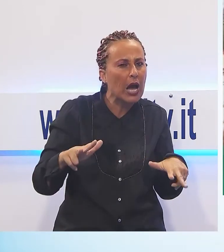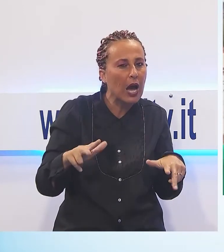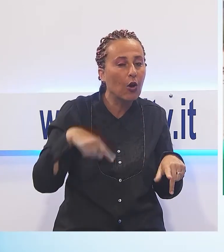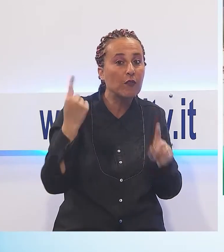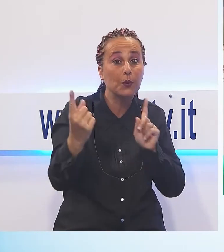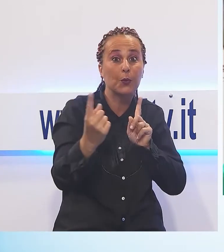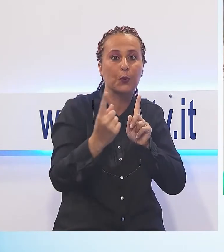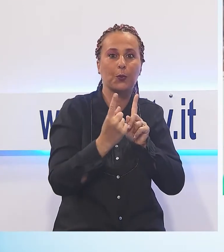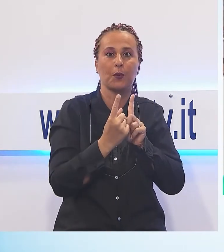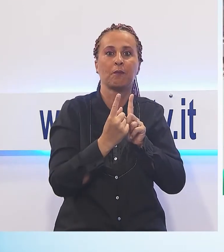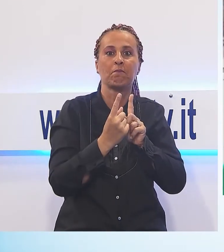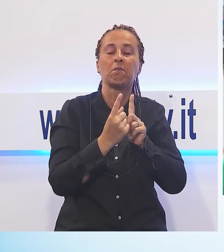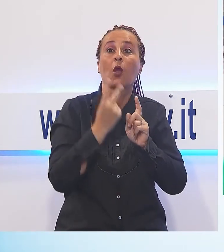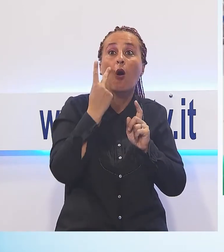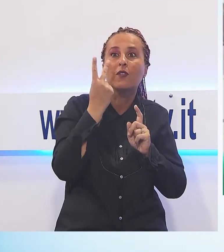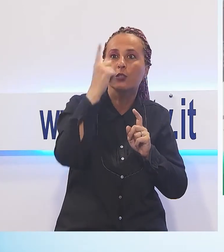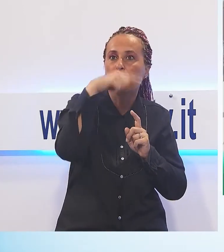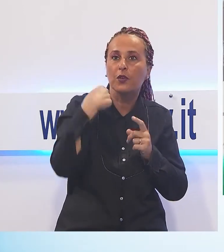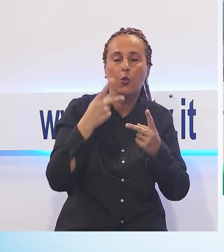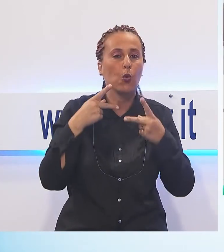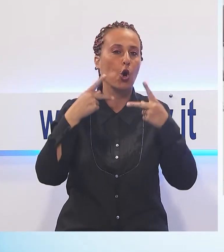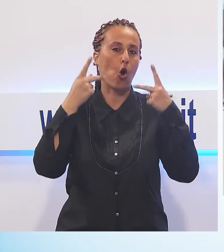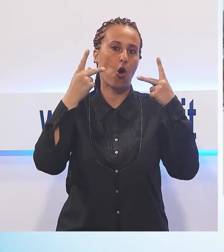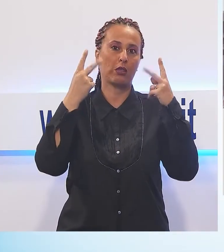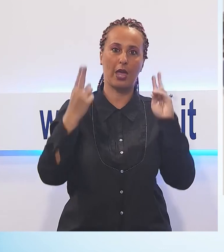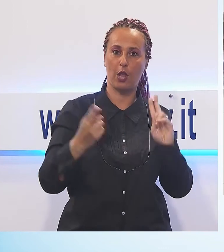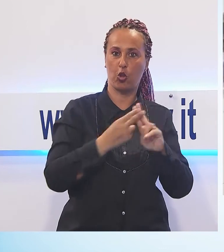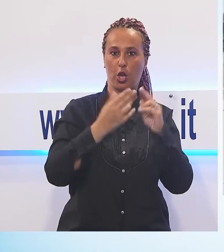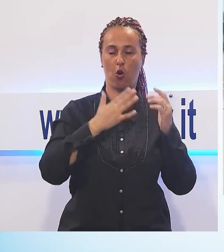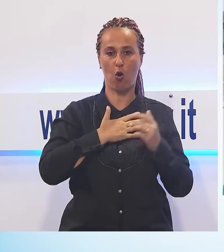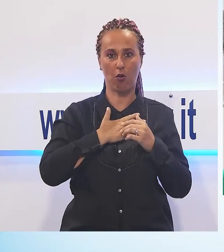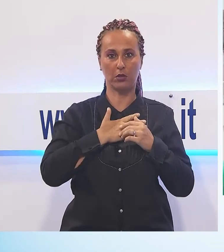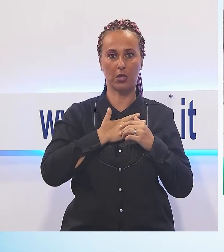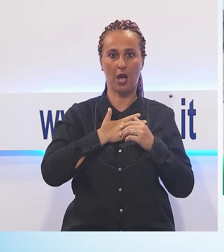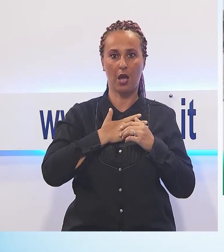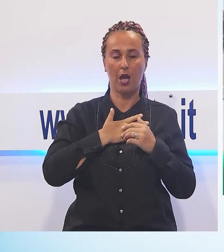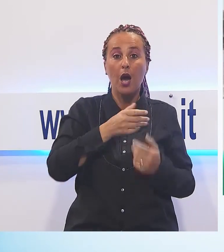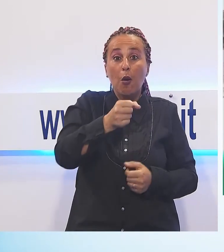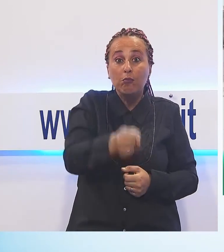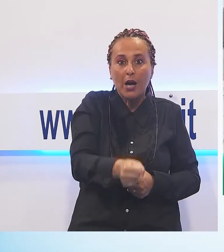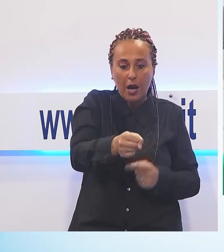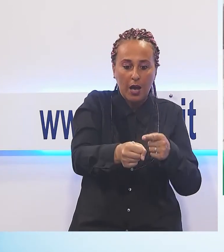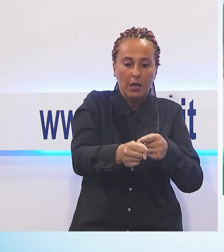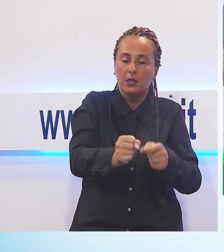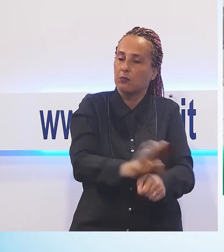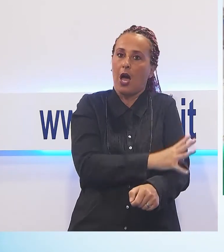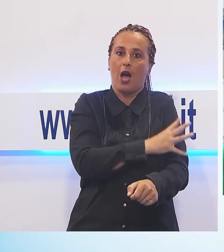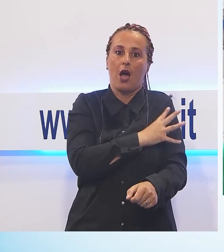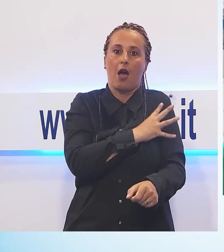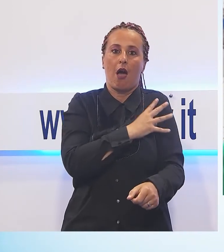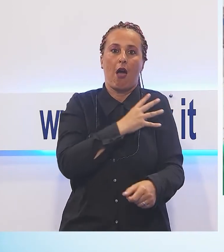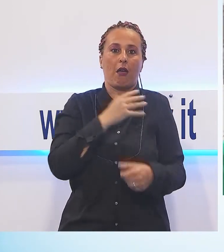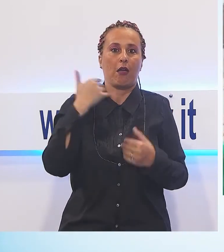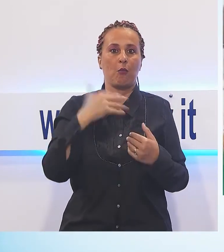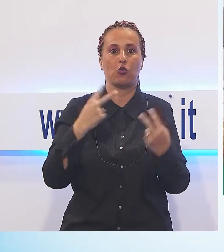Mi ha strinto la mano ed è stata la gioia più grande che ho avuto anche in questi due giorni, ma anche in tutta la mia